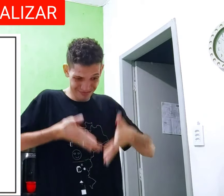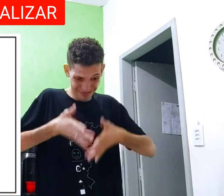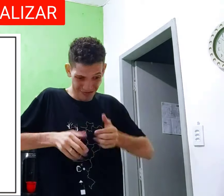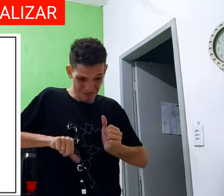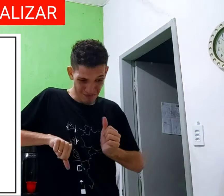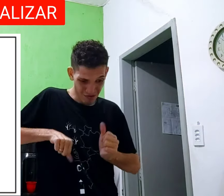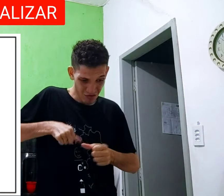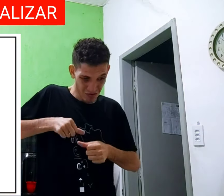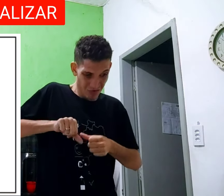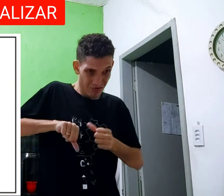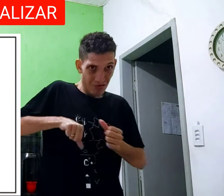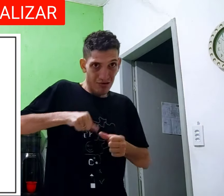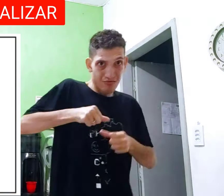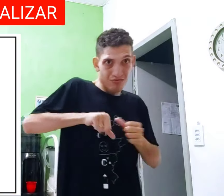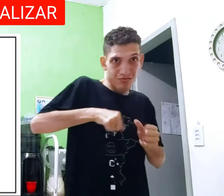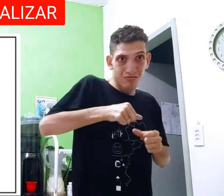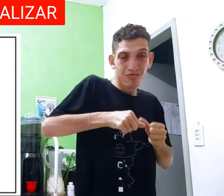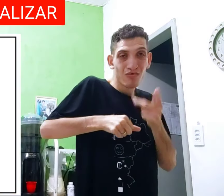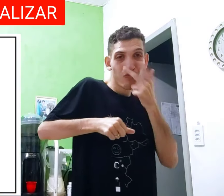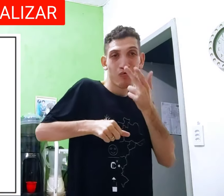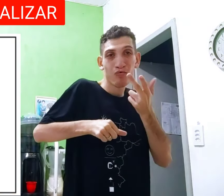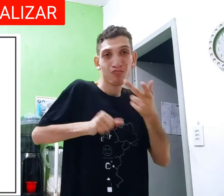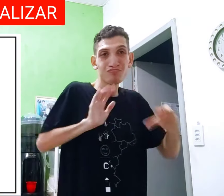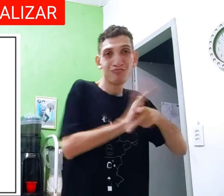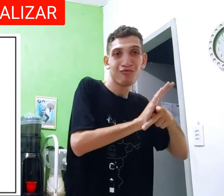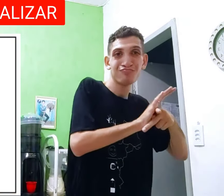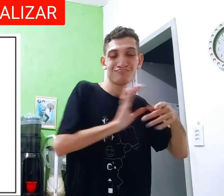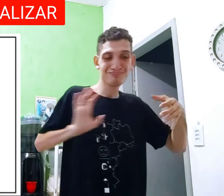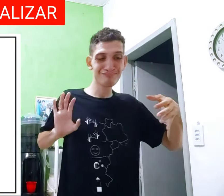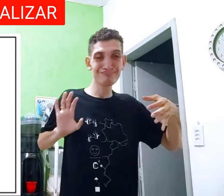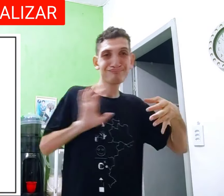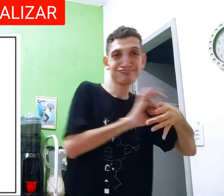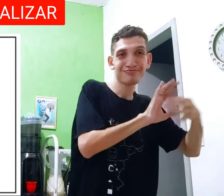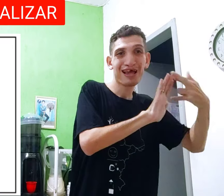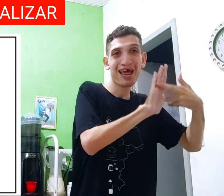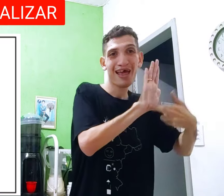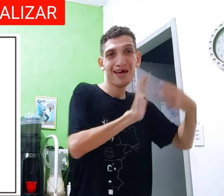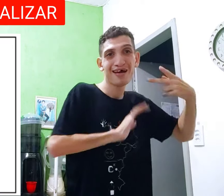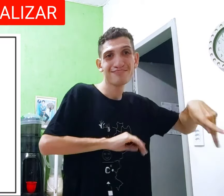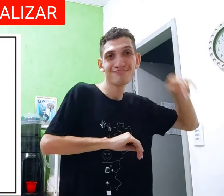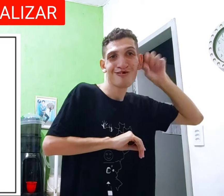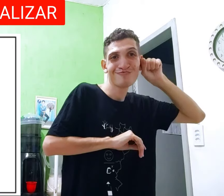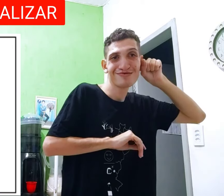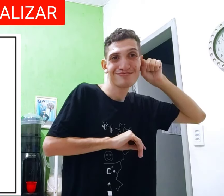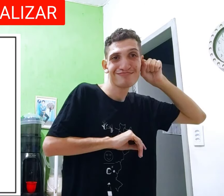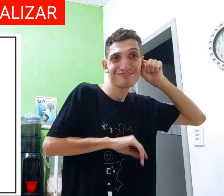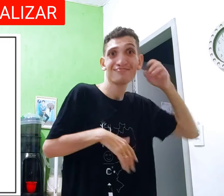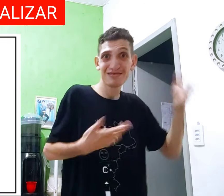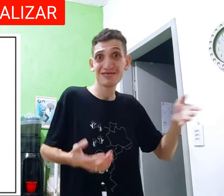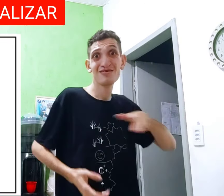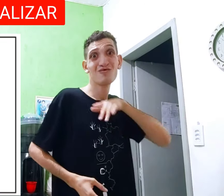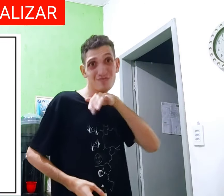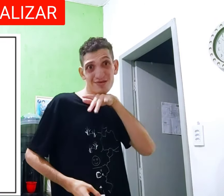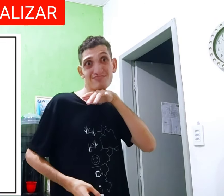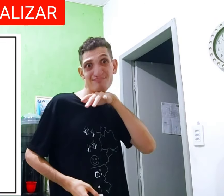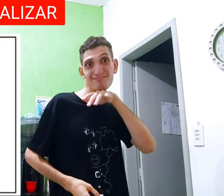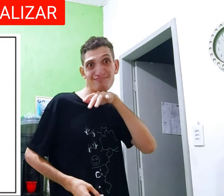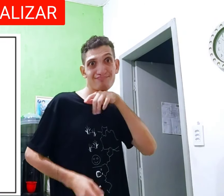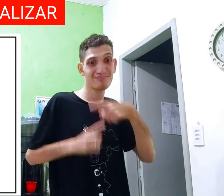ouvinte, a cultura, começou a influenciar ele, ele começou a mudar o seu jeito, assim, então, ele se personalizou, ali, os sinais,